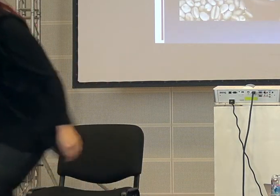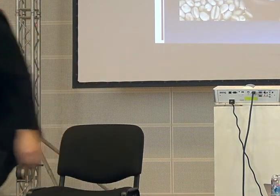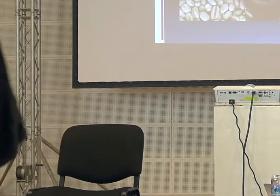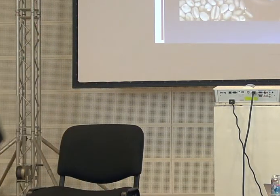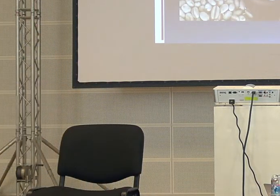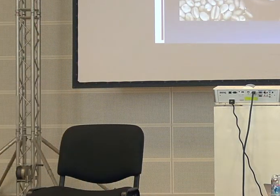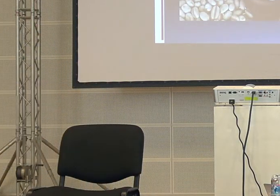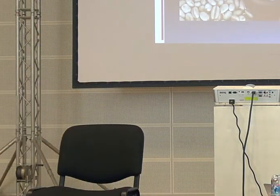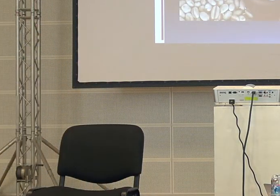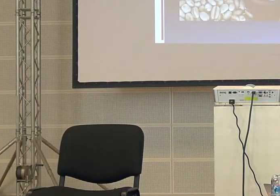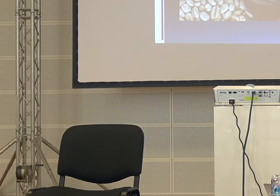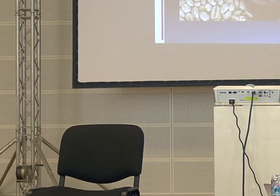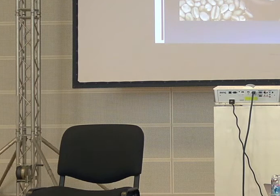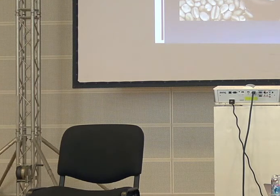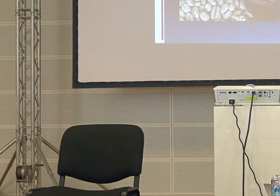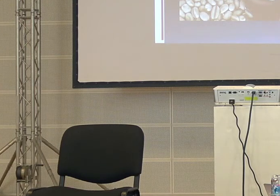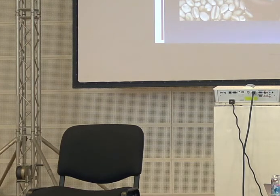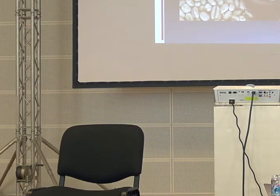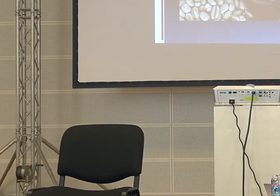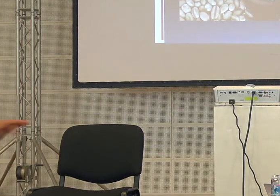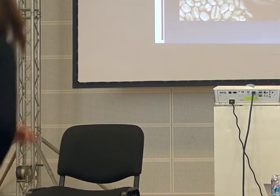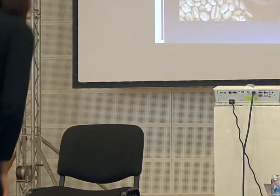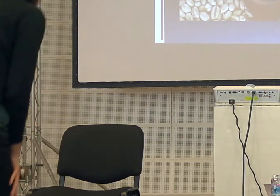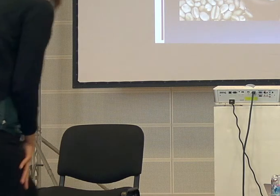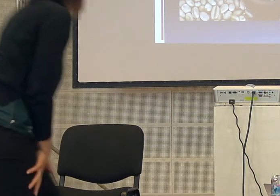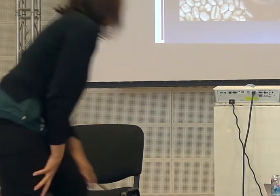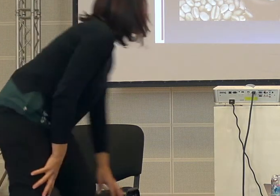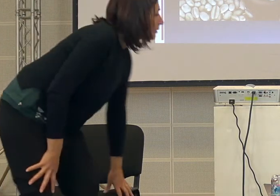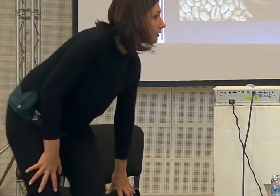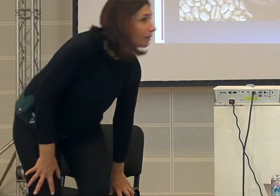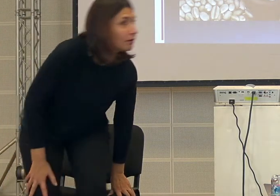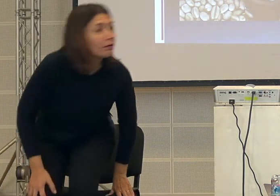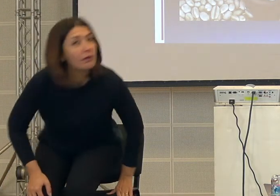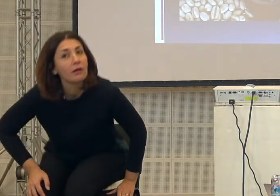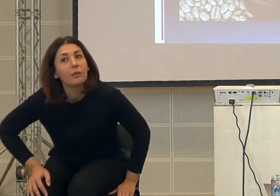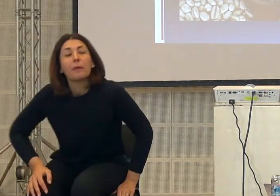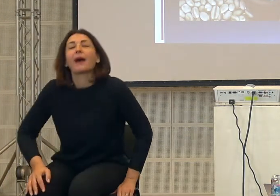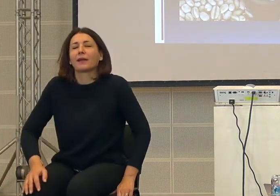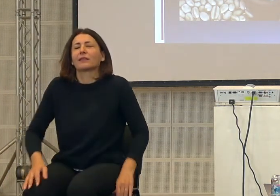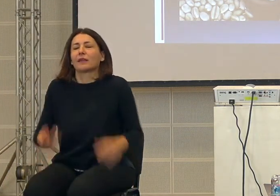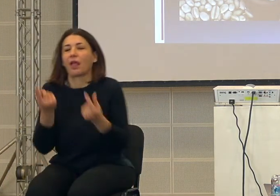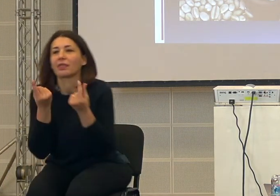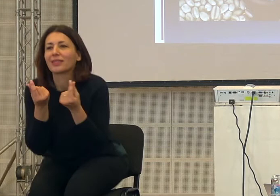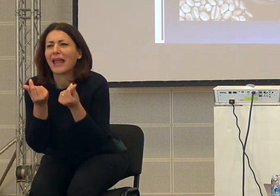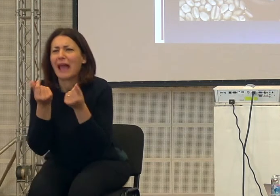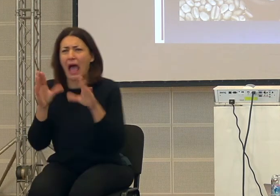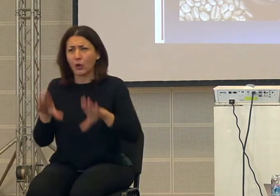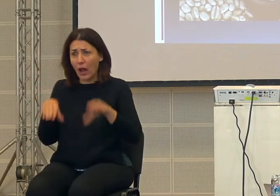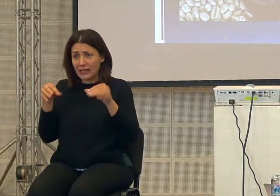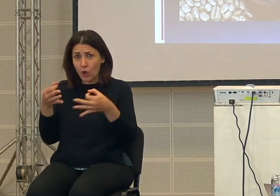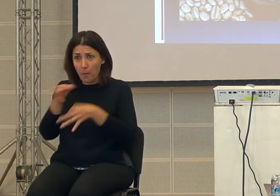ecco questo era il denaro scusate che io qui ero andato indietro il denaro inizialmente viene viene